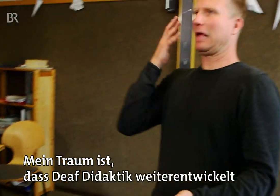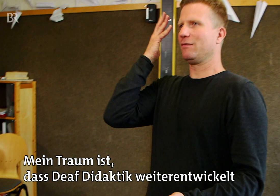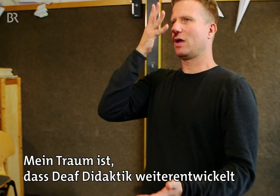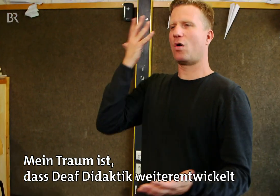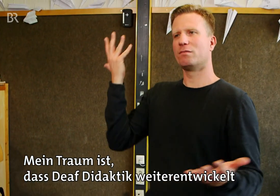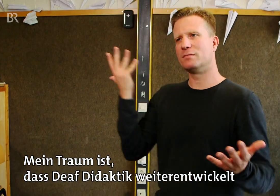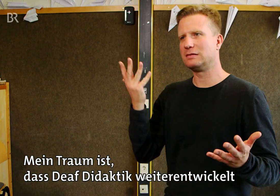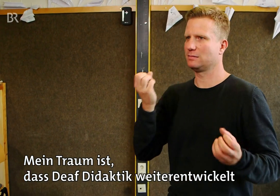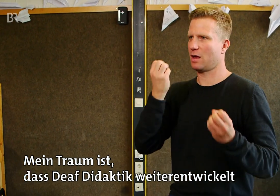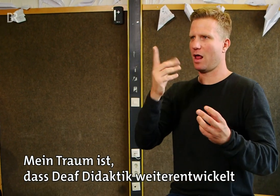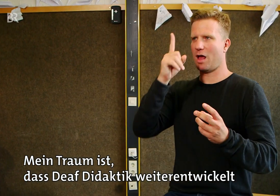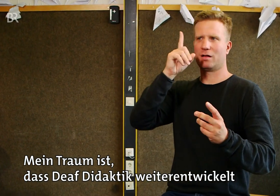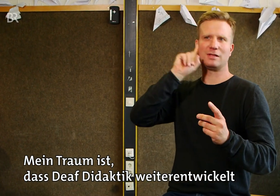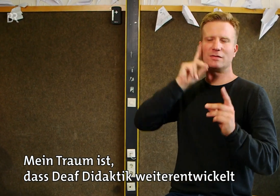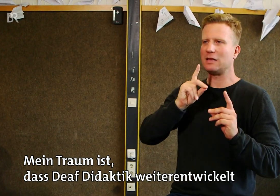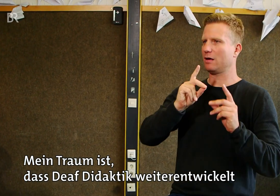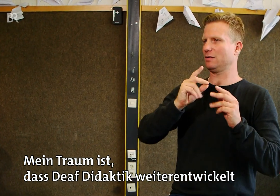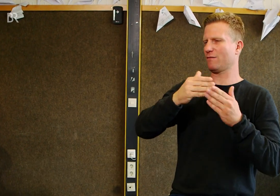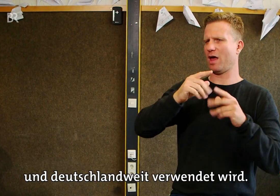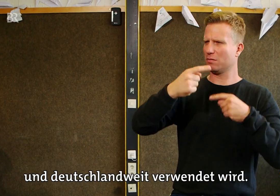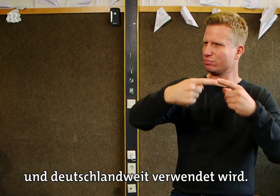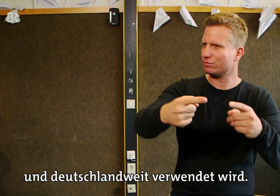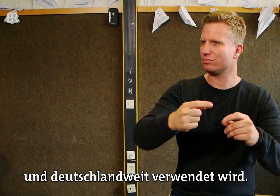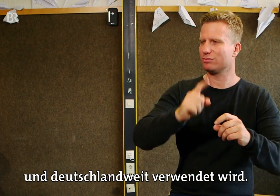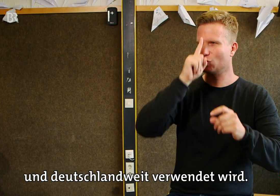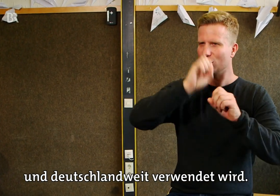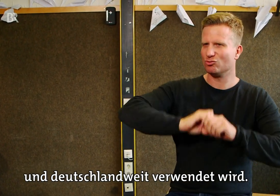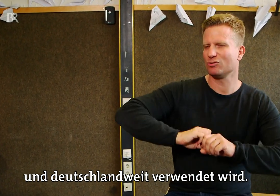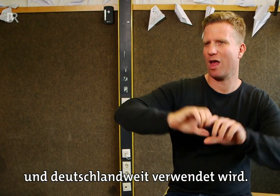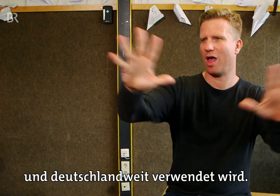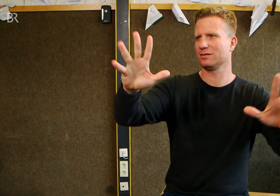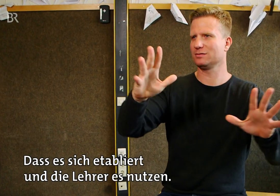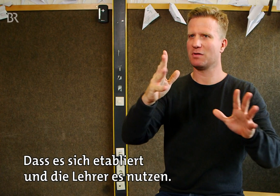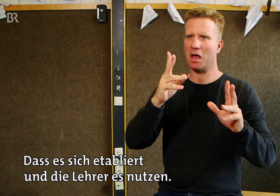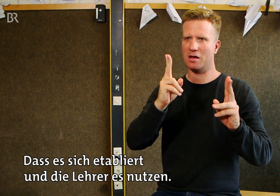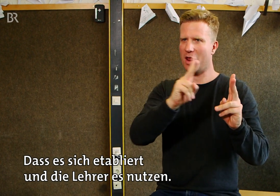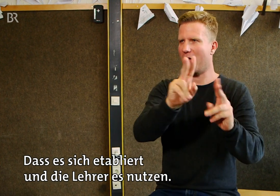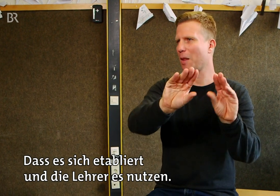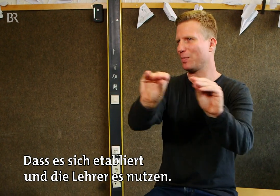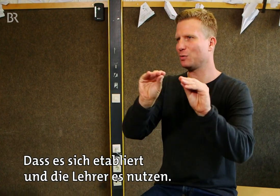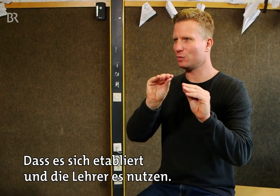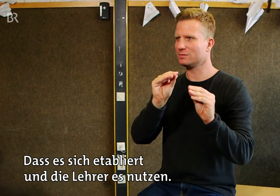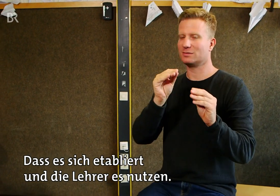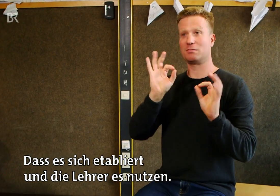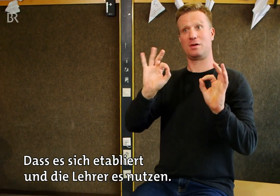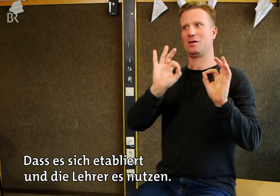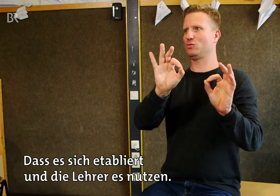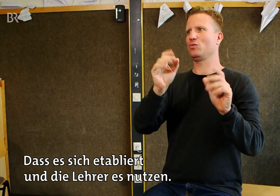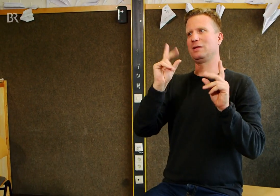Mein Traum ist, dass DERV-Didaktik weiterentwickelt und deutschlandweit verwendet wird. Dass es sich etabliert und die Lehrer es nutzen,